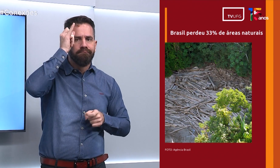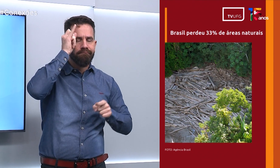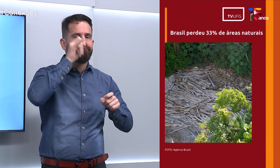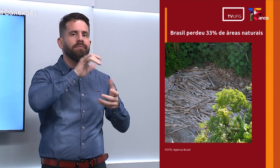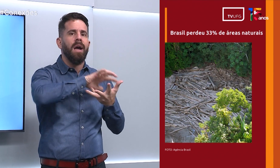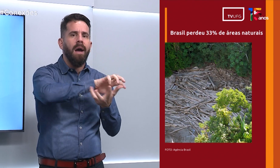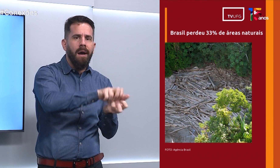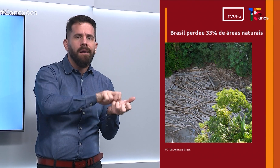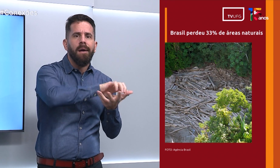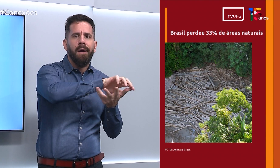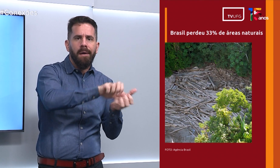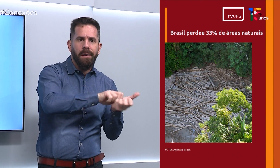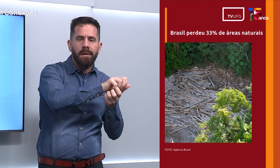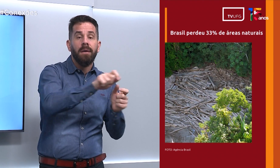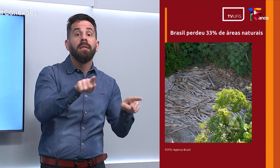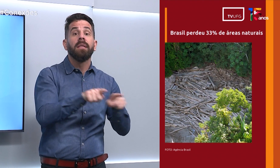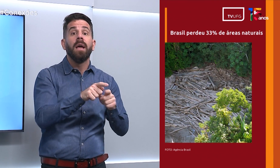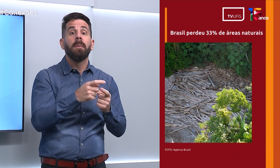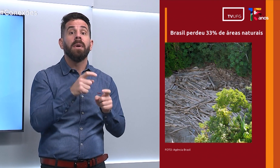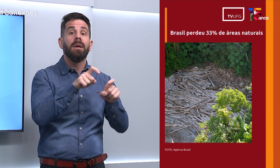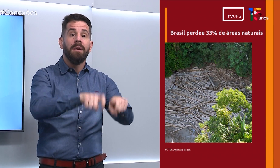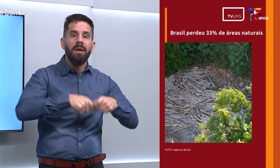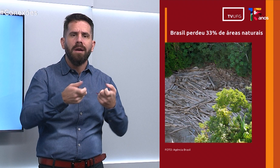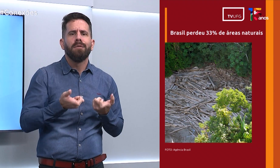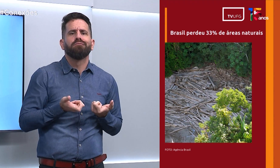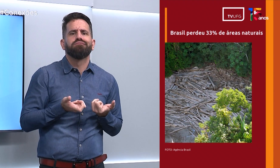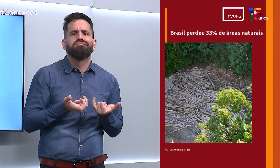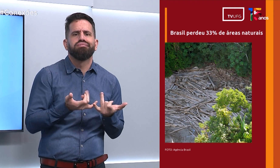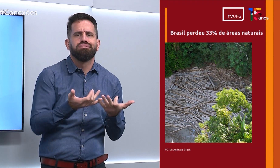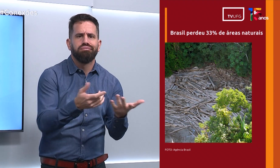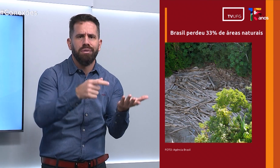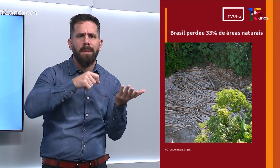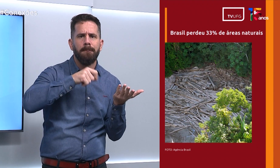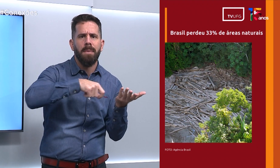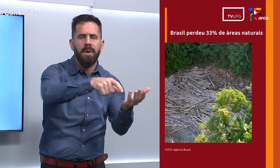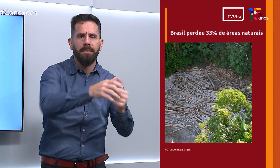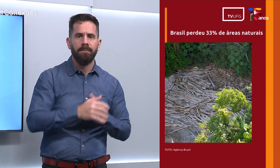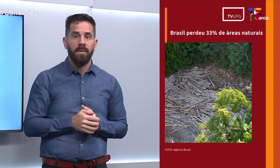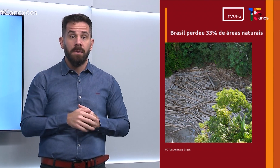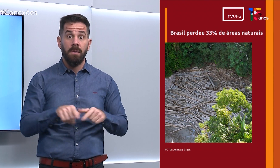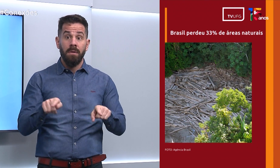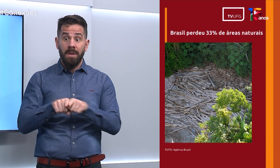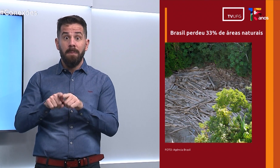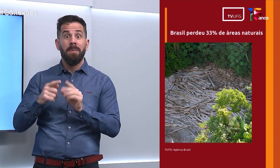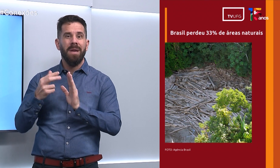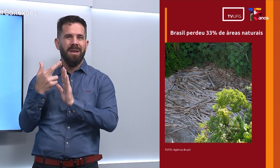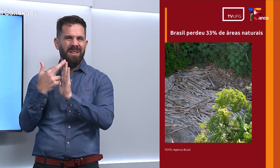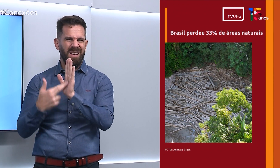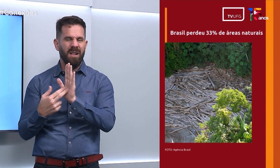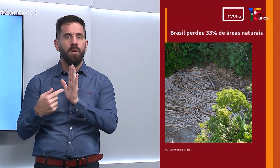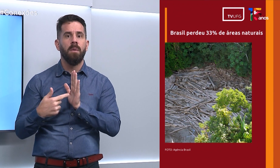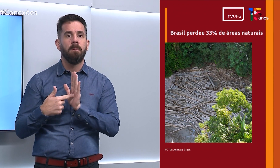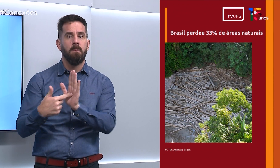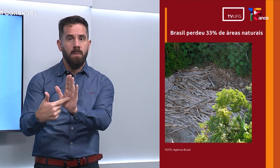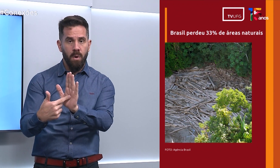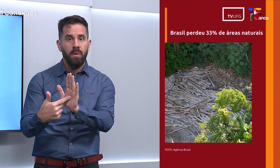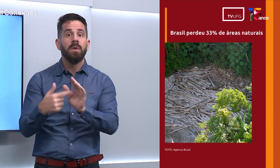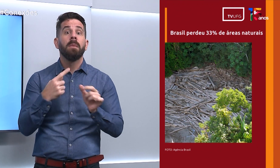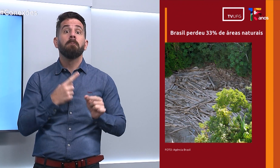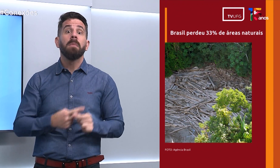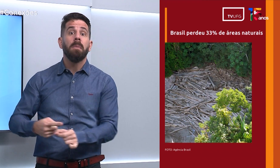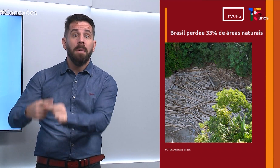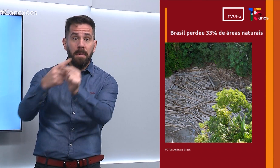Esse levantamento ainda mostra que quase metade dos municípios brasileiros perdeu vegetação